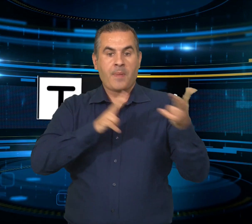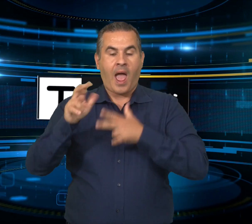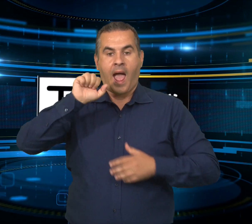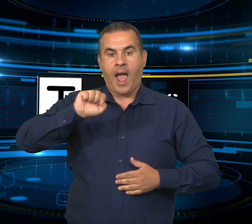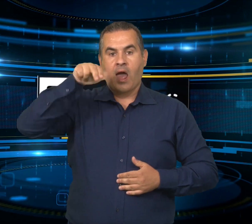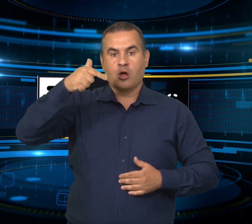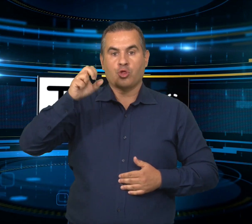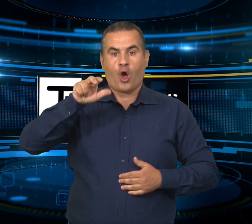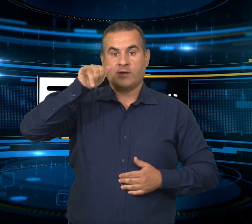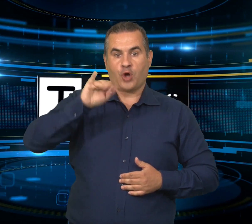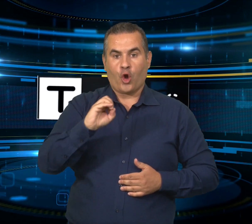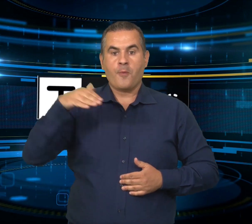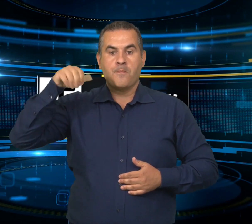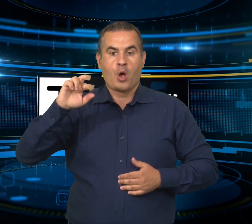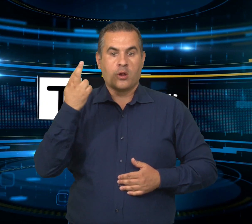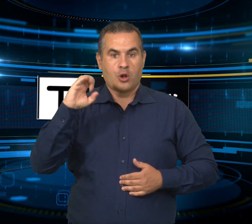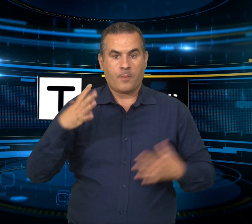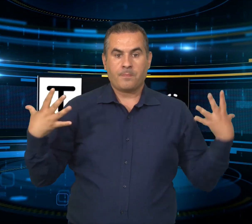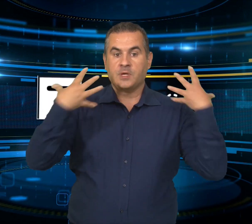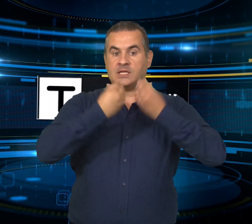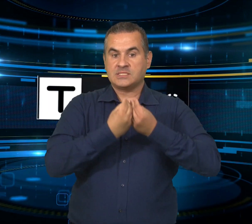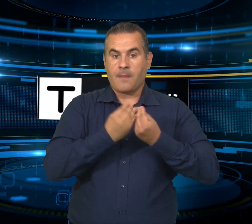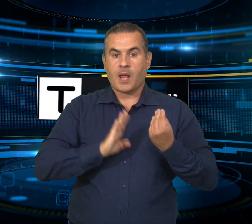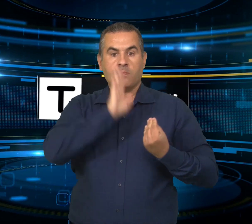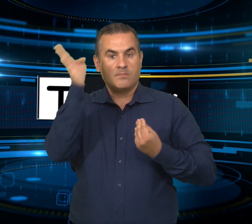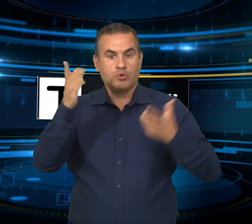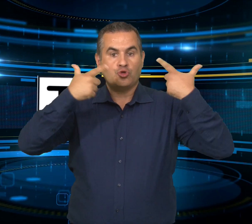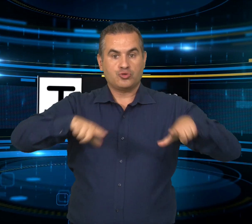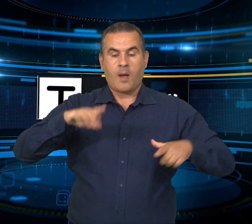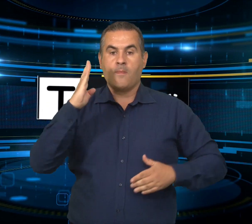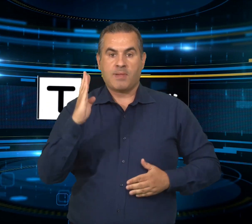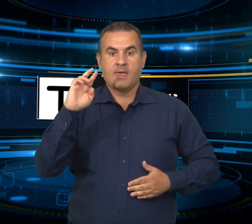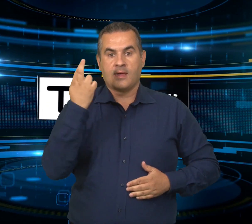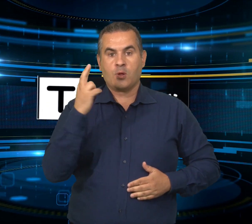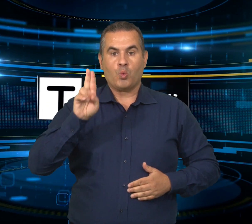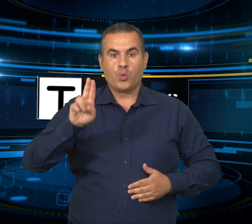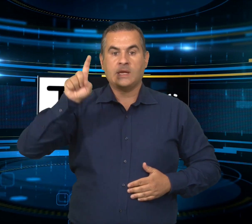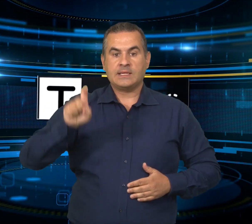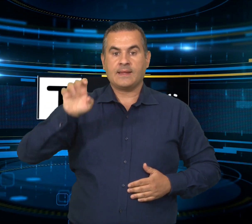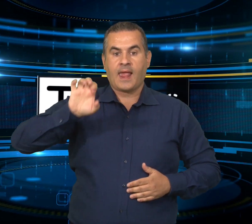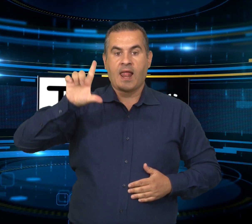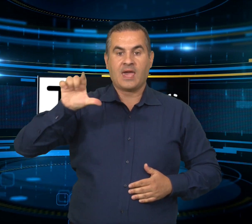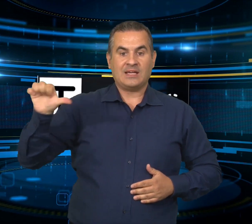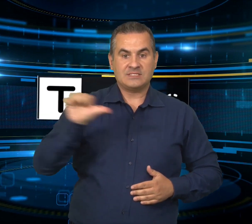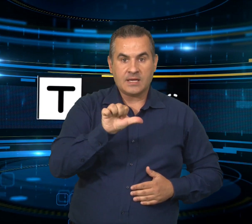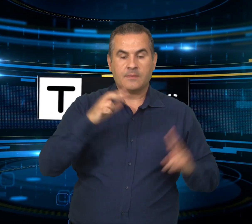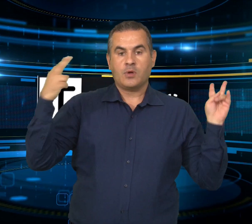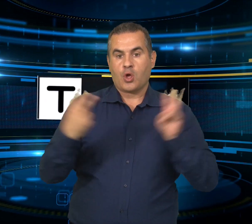voleranno a Bruxelles per incontrare la Commissaria Europea di Navalian per cercare di risolvere le problematiche legate alla continuità territoriale